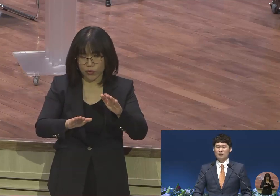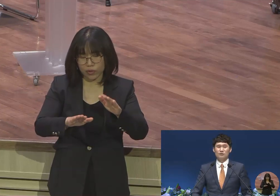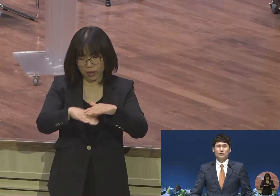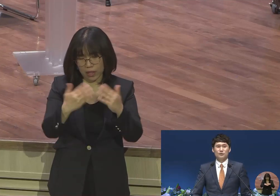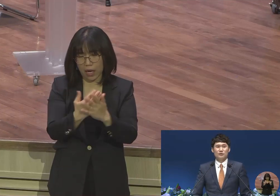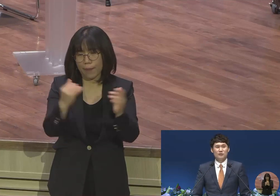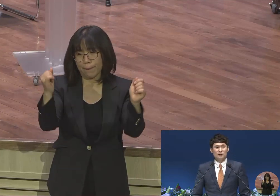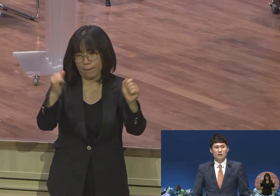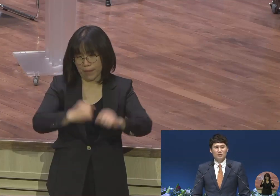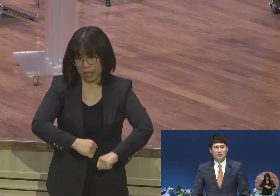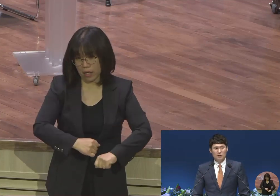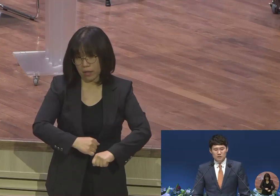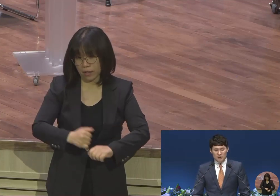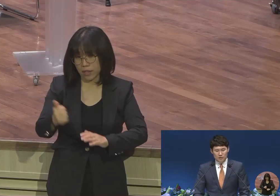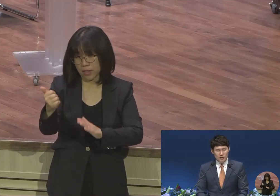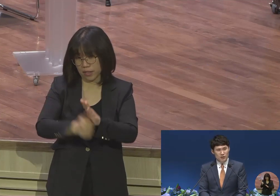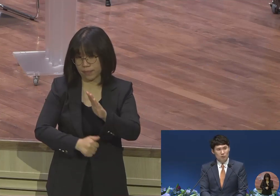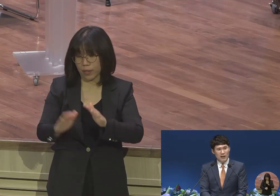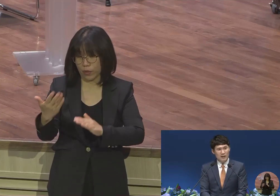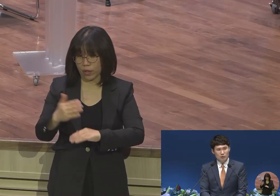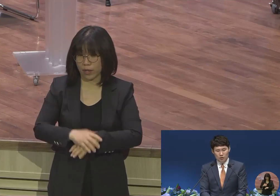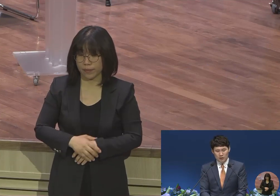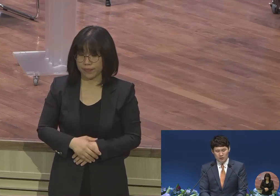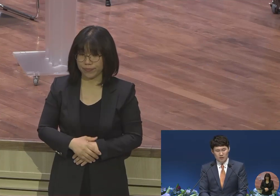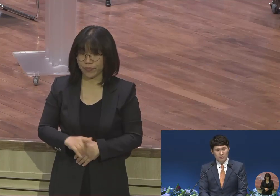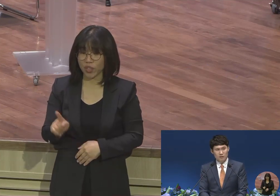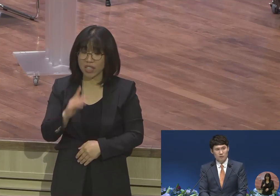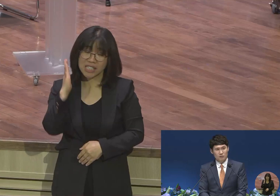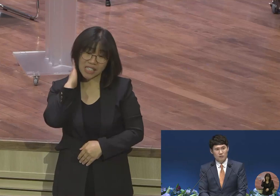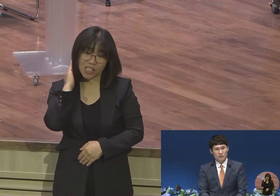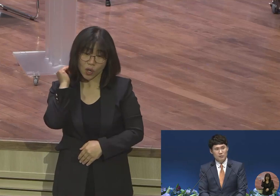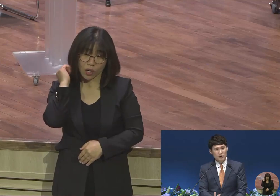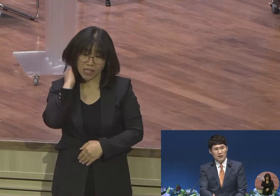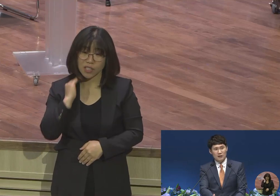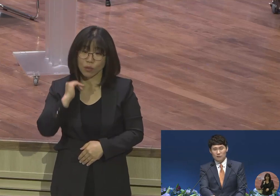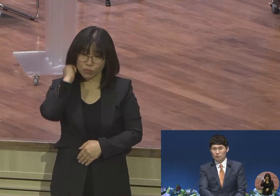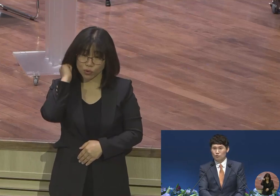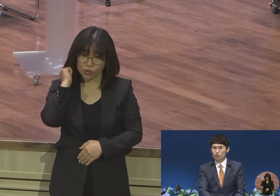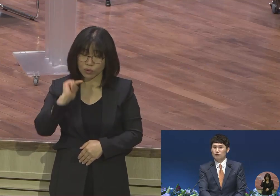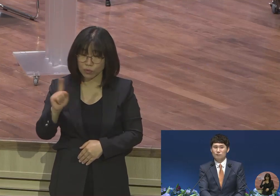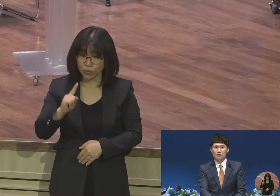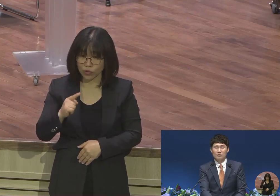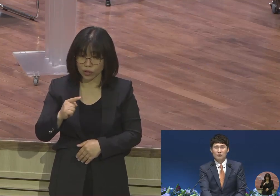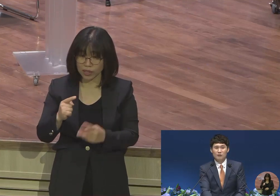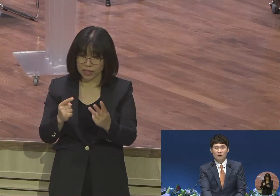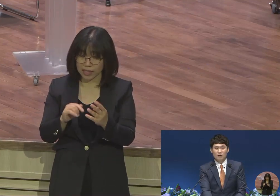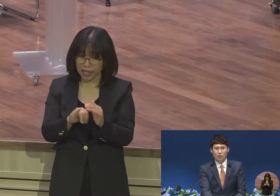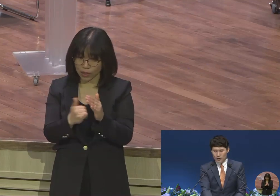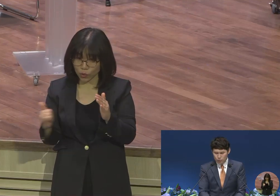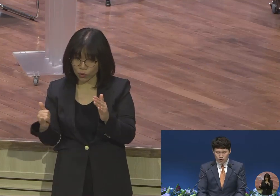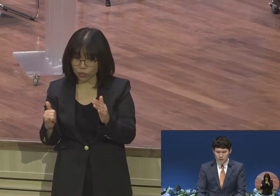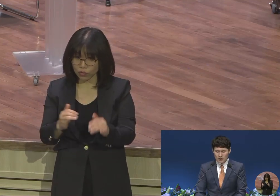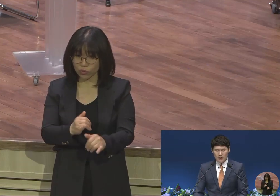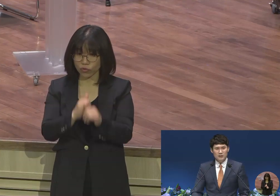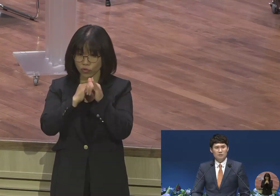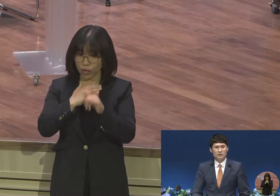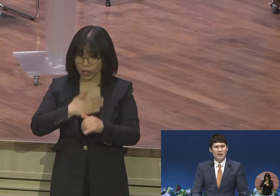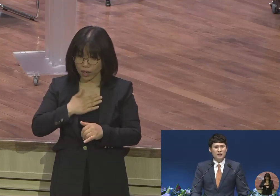되는 거죠 지난주에 의정부 한 가족이 세 명이 다 죽었습니다 왜 죽었느냐 아직 사회는